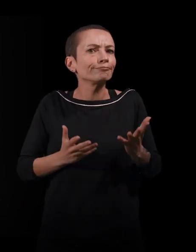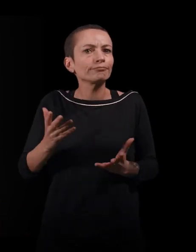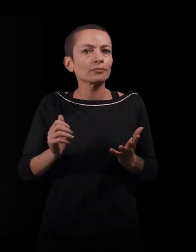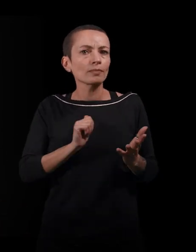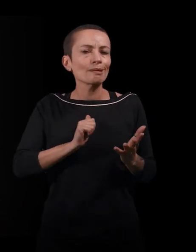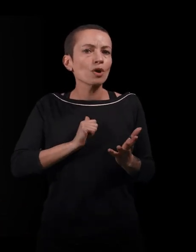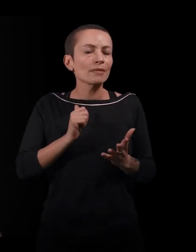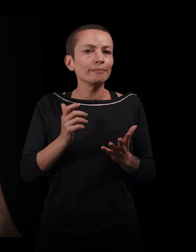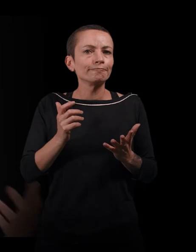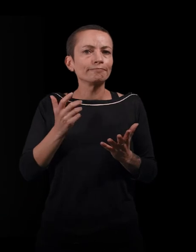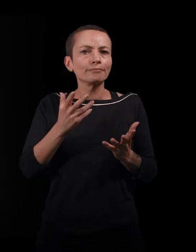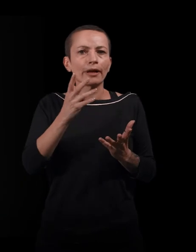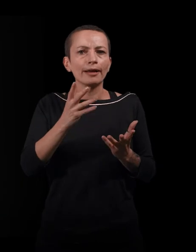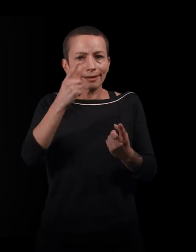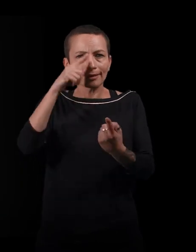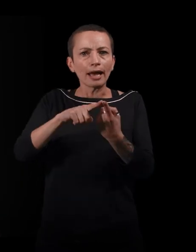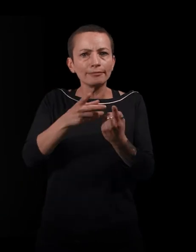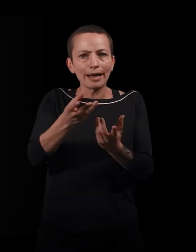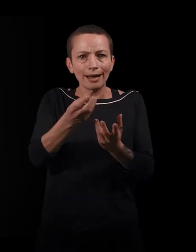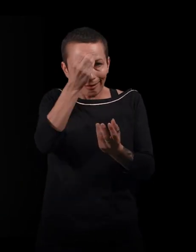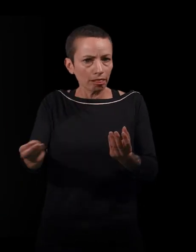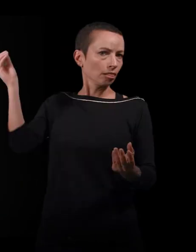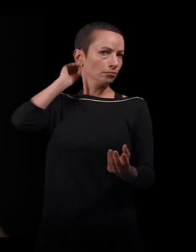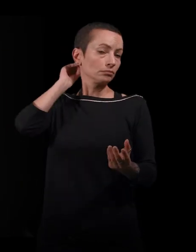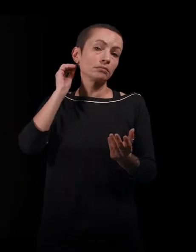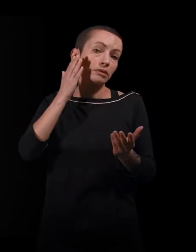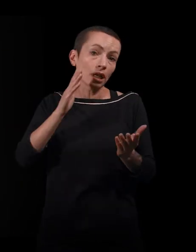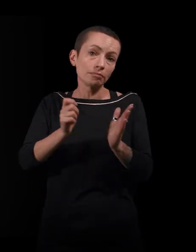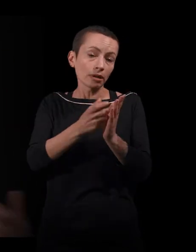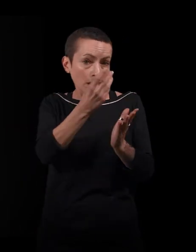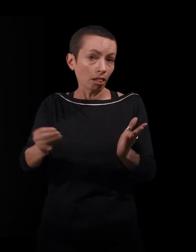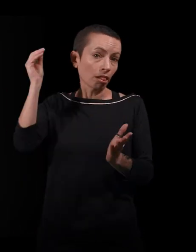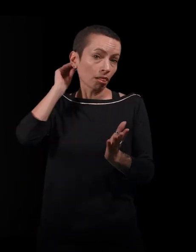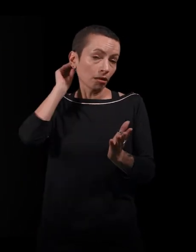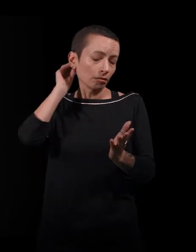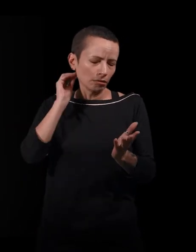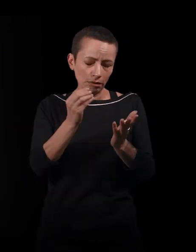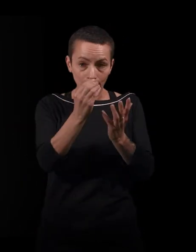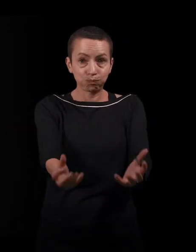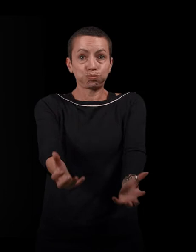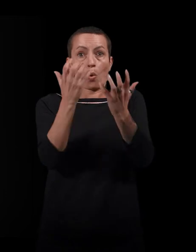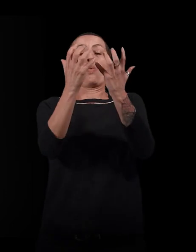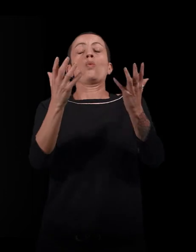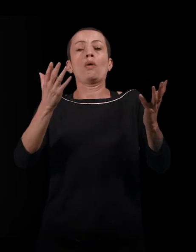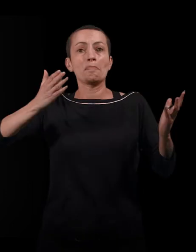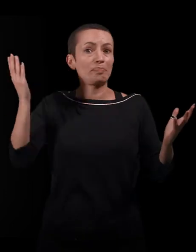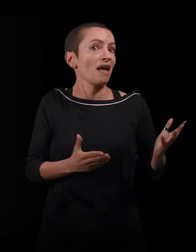je l'ai refoulé ? Et comme tout ce qu'on refoule, quand ça ressurgit, ça ressurgit avec une force et une vivacité qui nous terrasse.